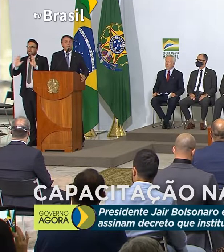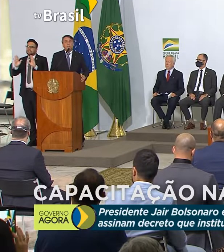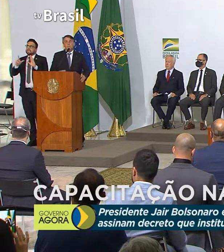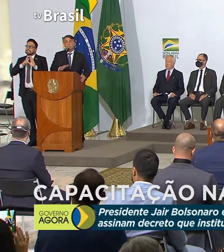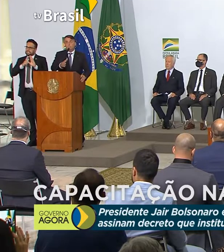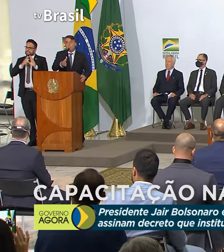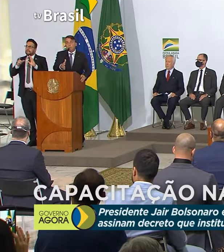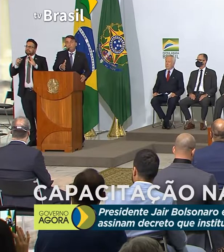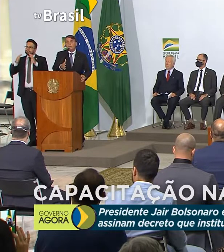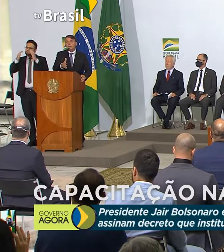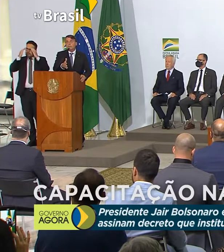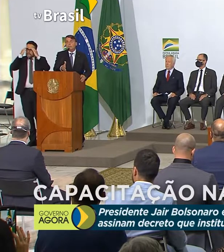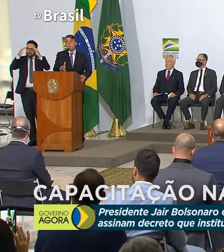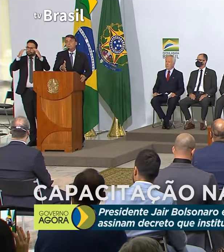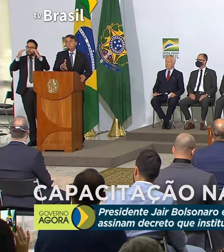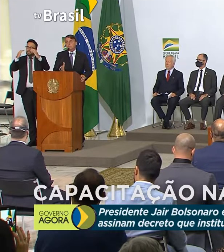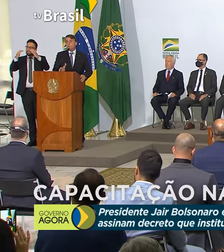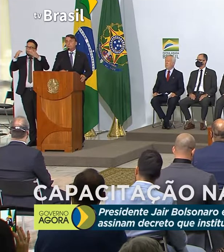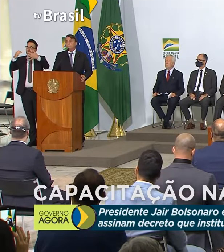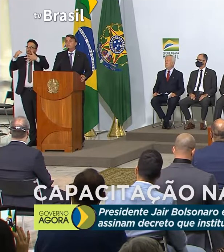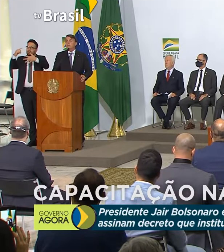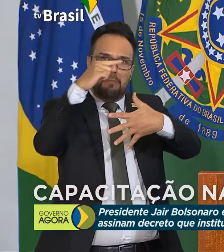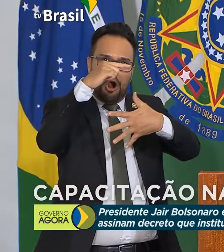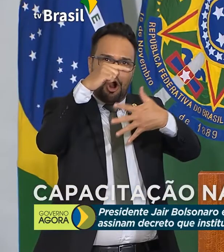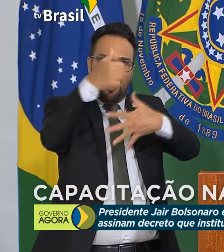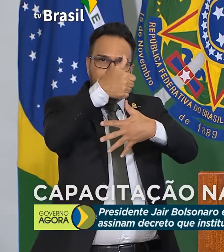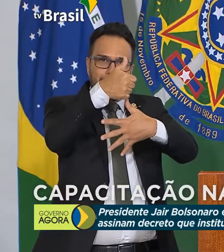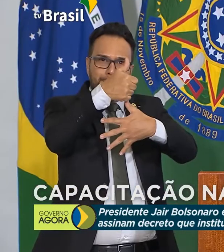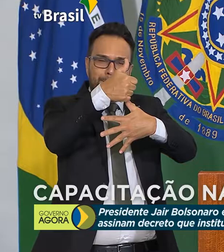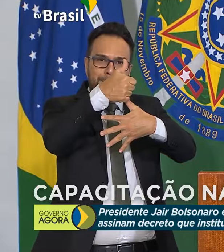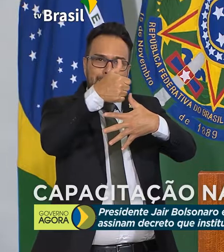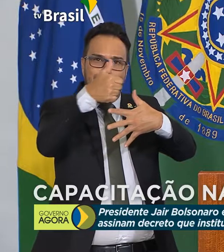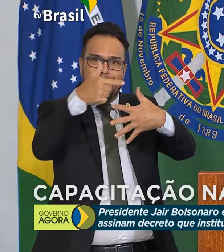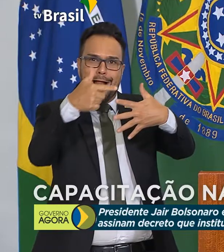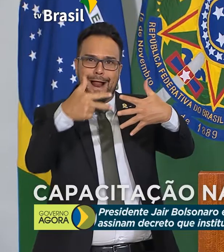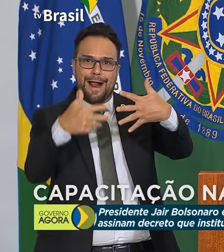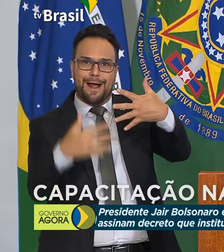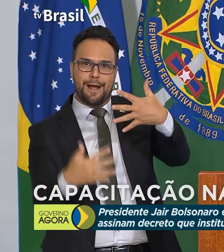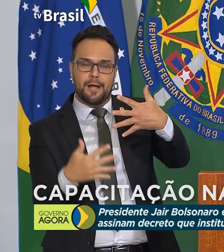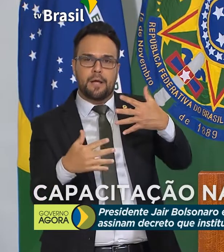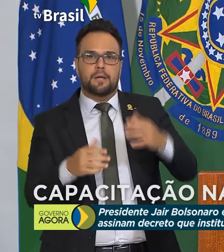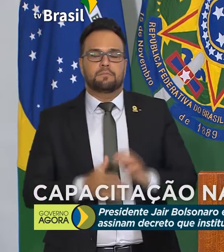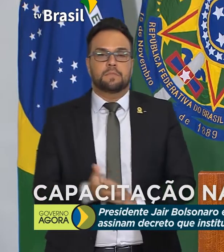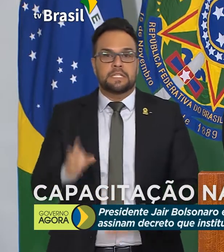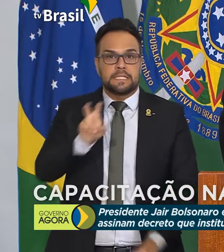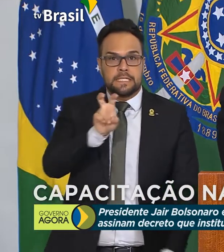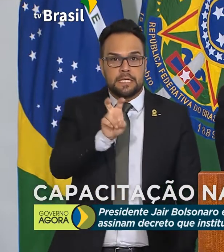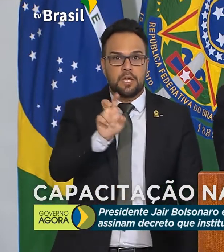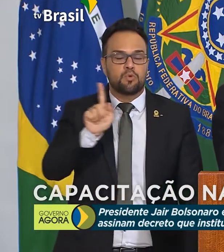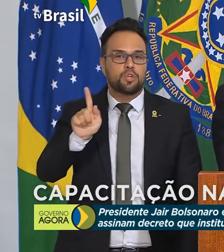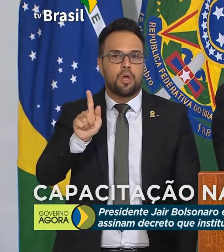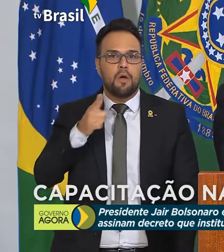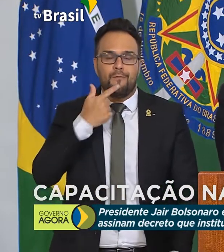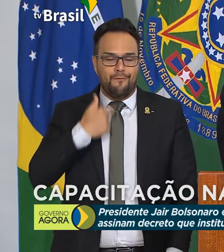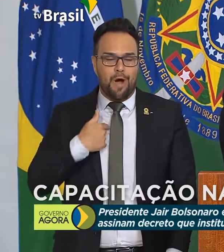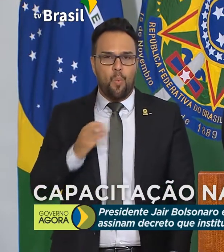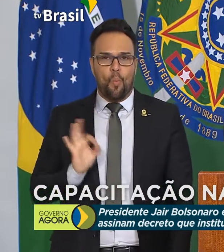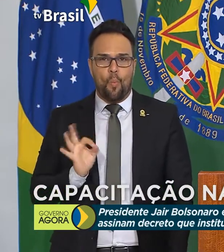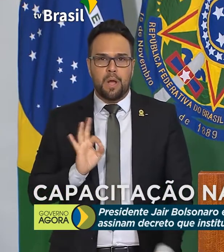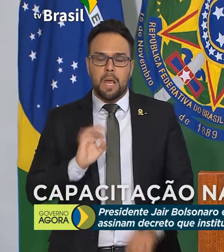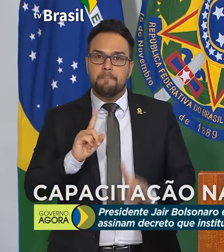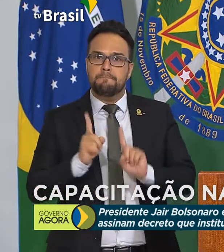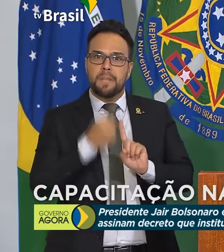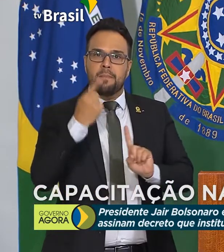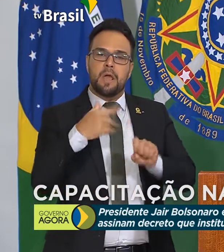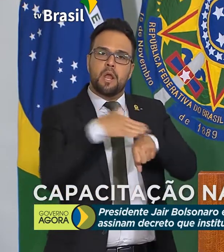hierarquia e o bom andamento do governo. Repito, 5G, ninguém fala comigo sem antes conversar com o